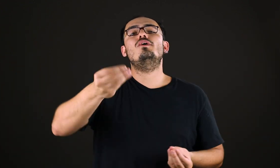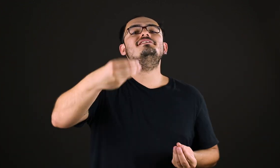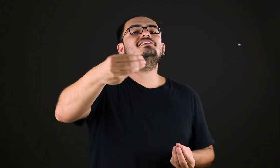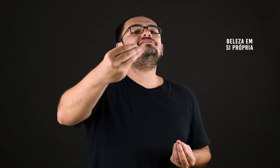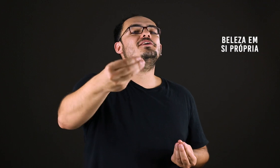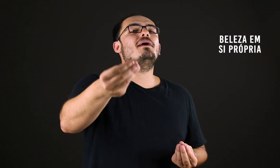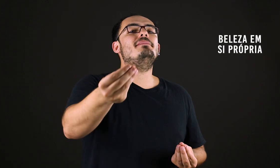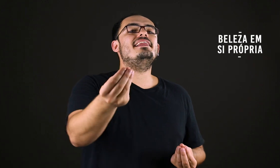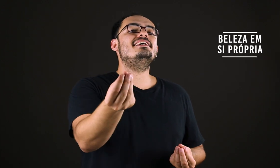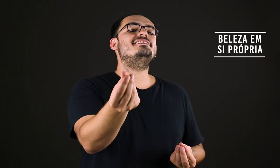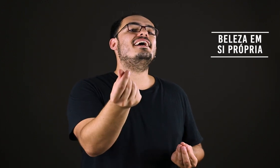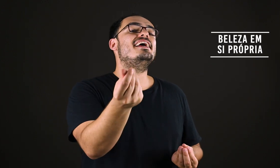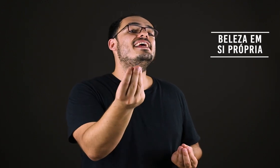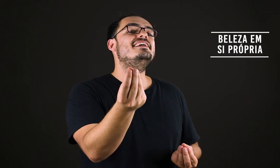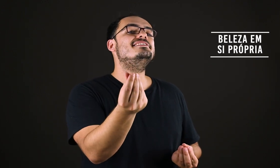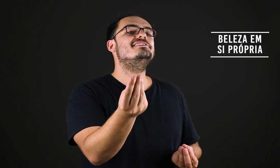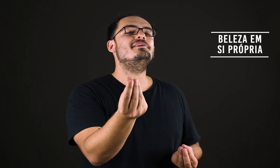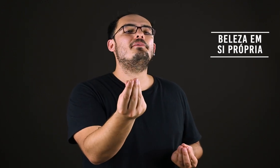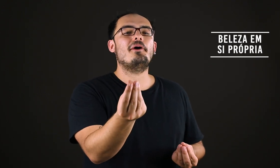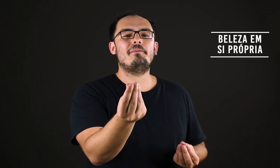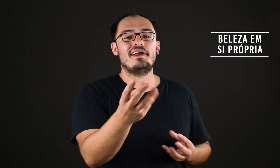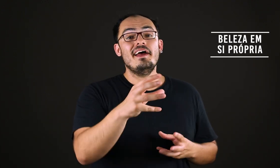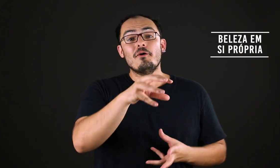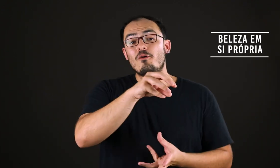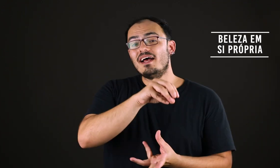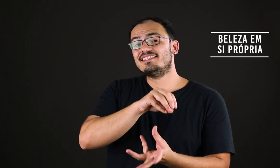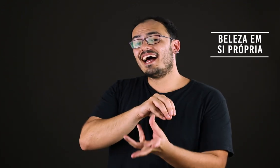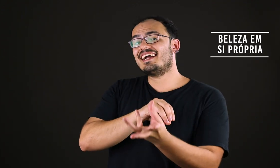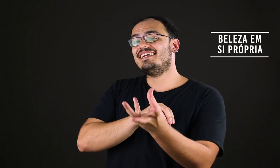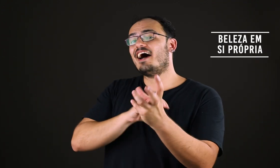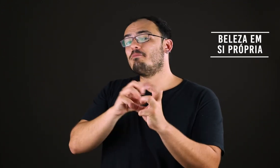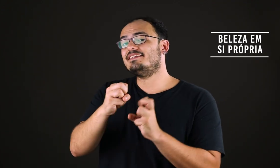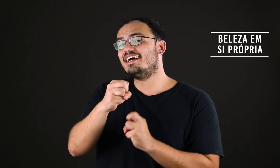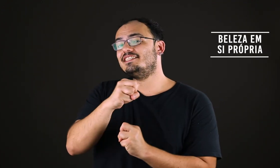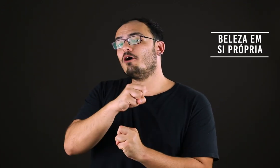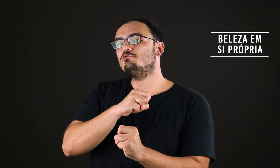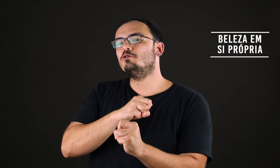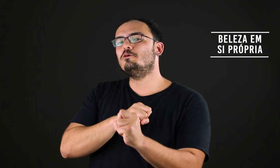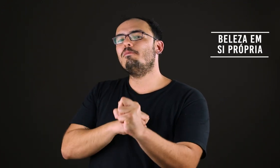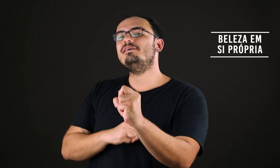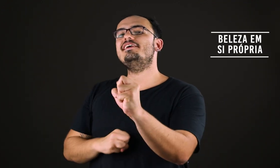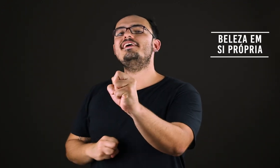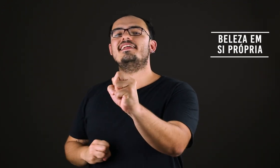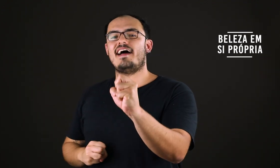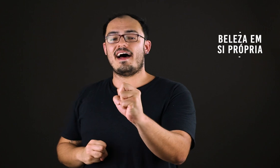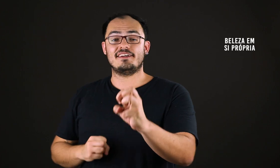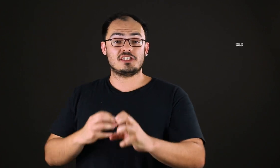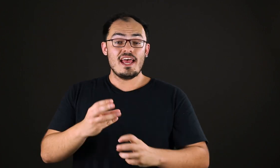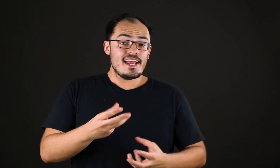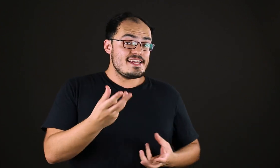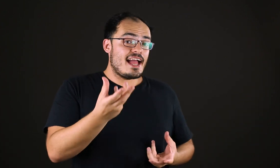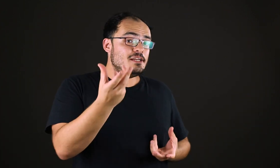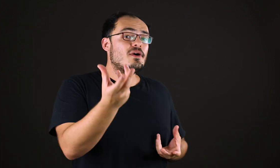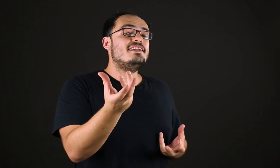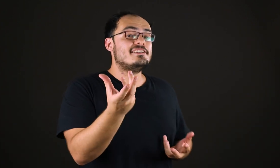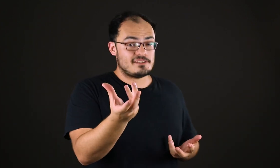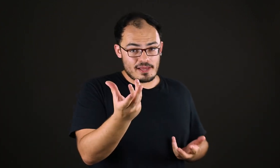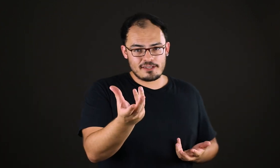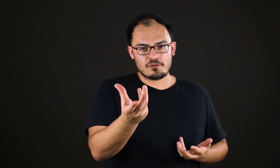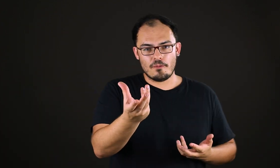coisas têm uma beleza em si própria. Começa a criar uma ideia de autonomia da arte. E aí no Renascimento,